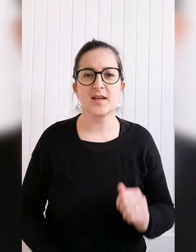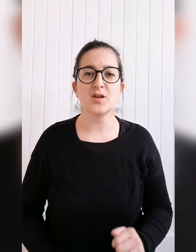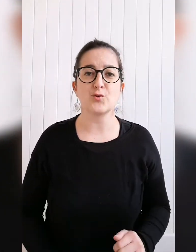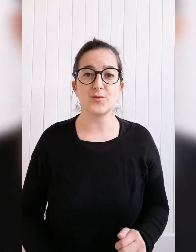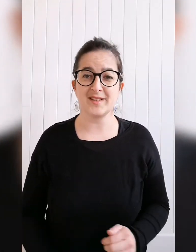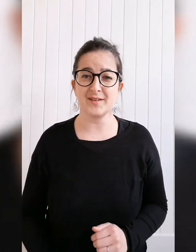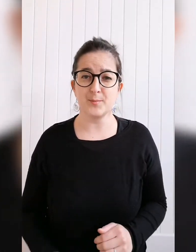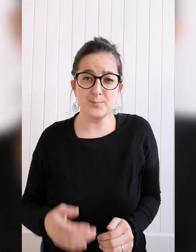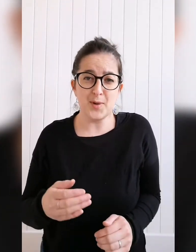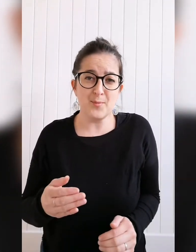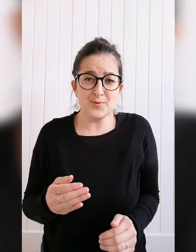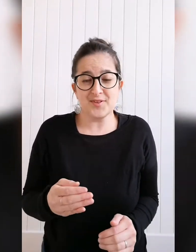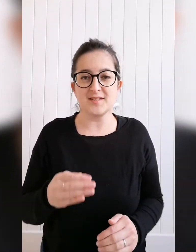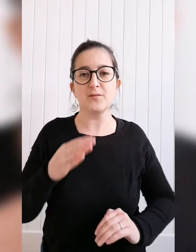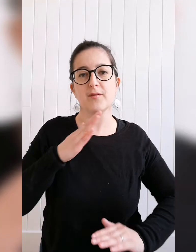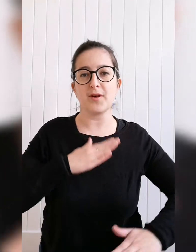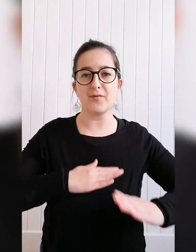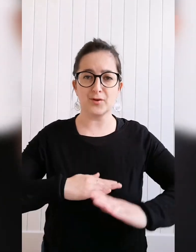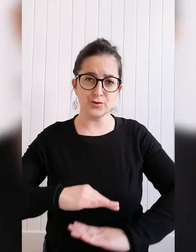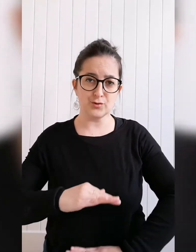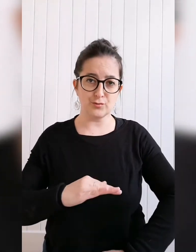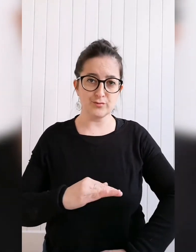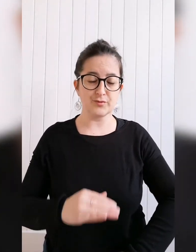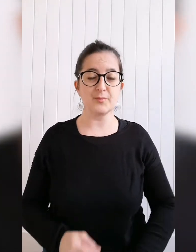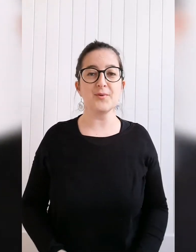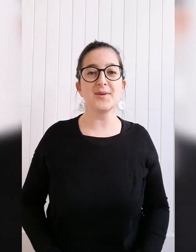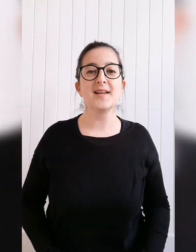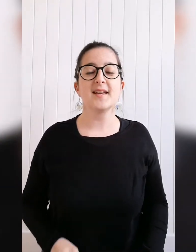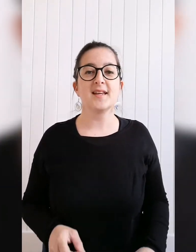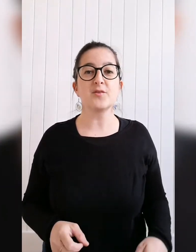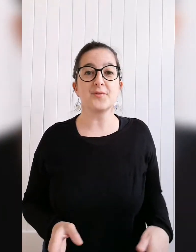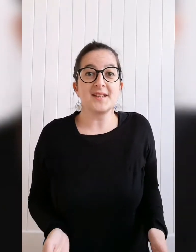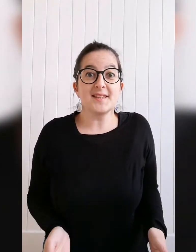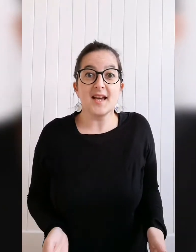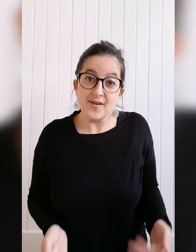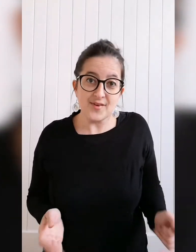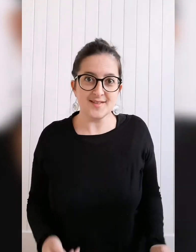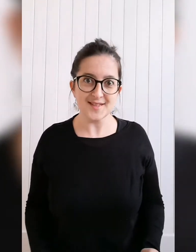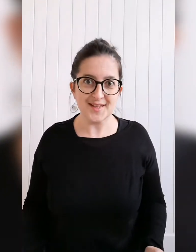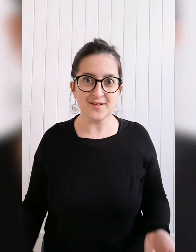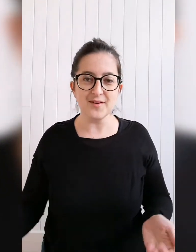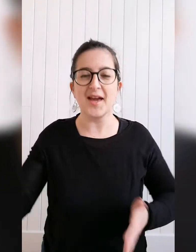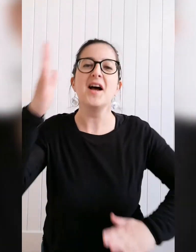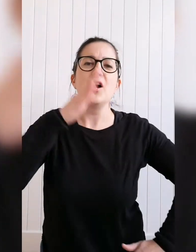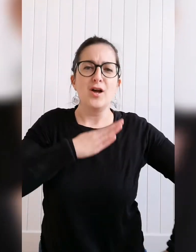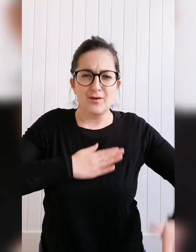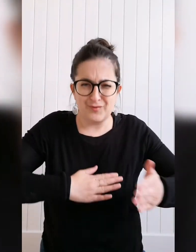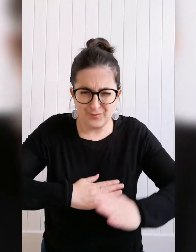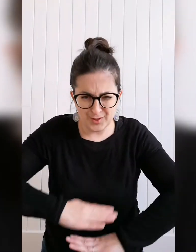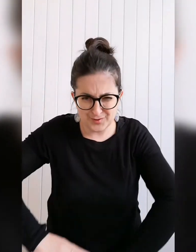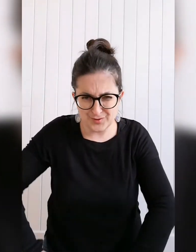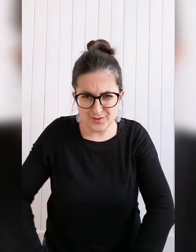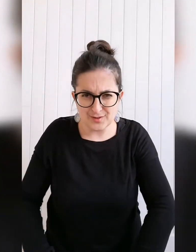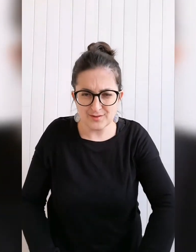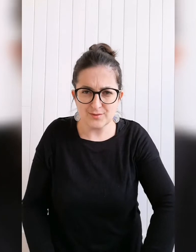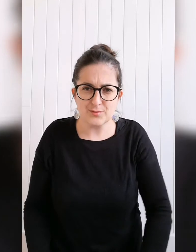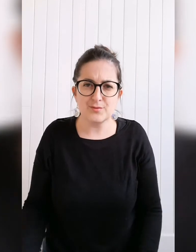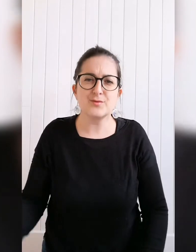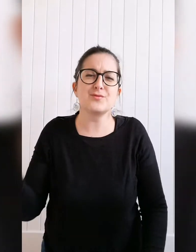Quand on est un peu fatigué, on va faire « fatigué » doucement. Et quand on est très fatigué, on va faire « fatigué ». Je